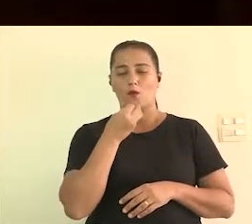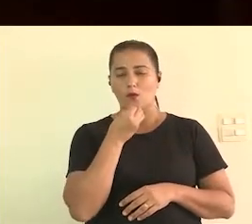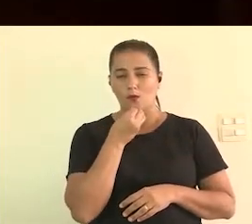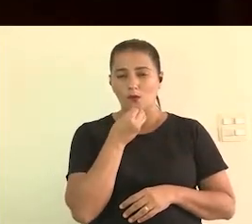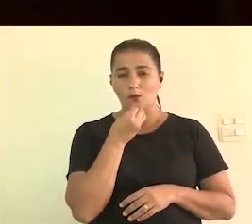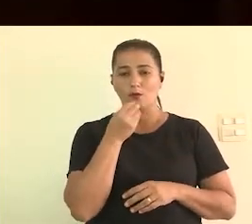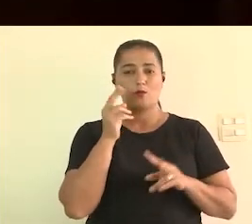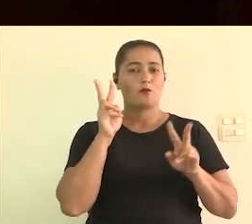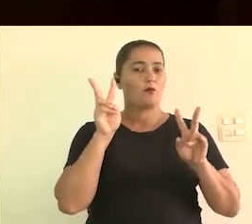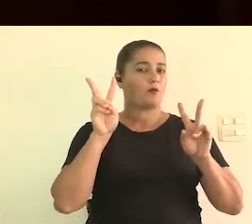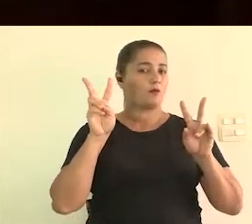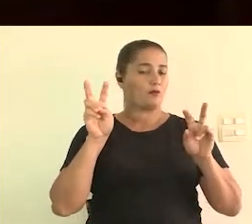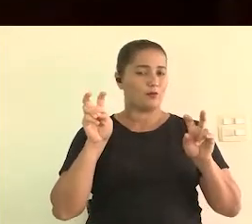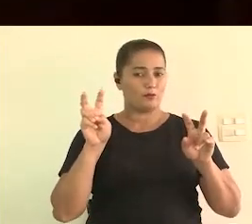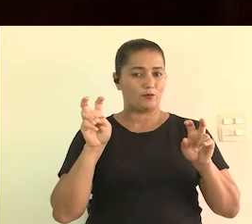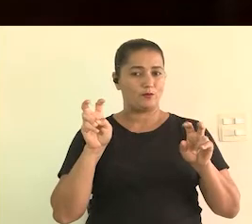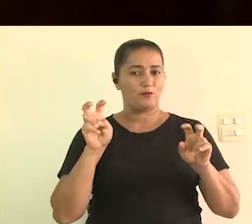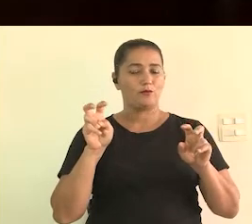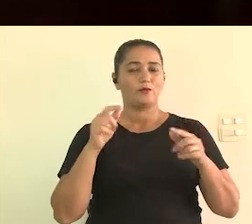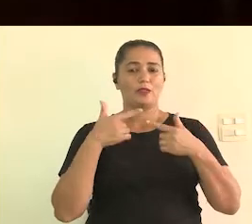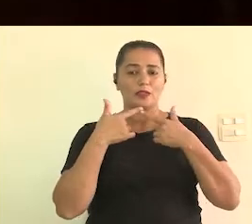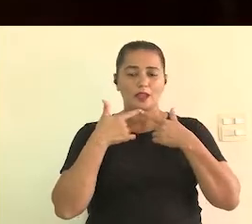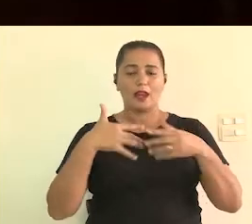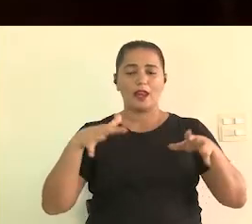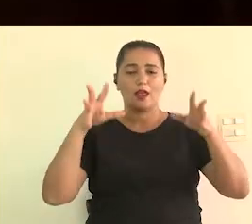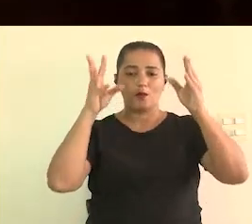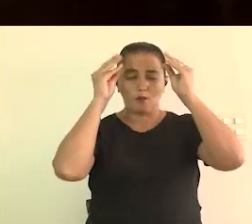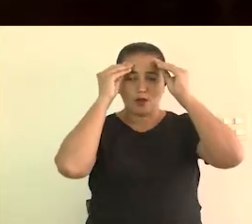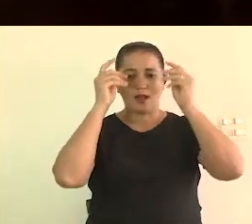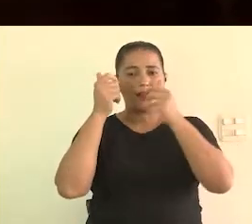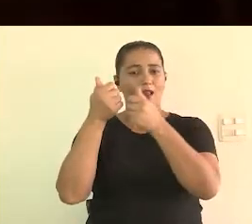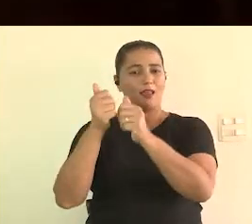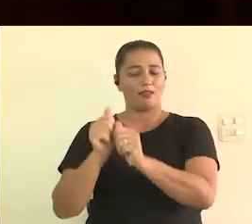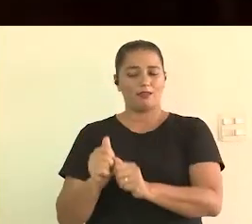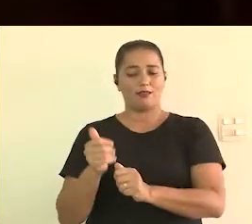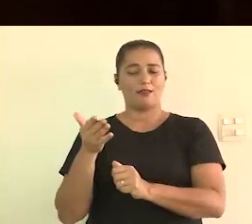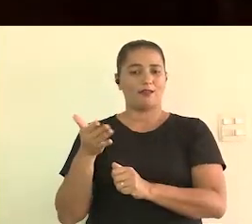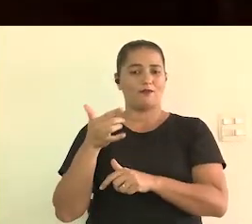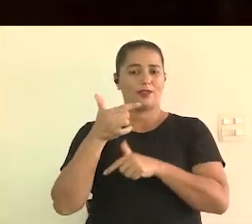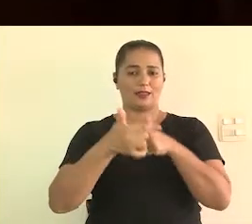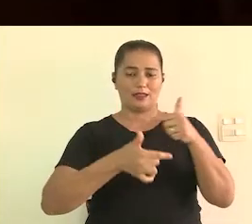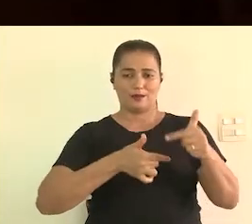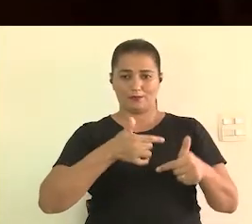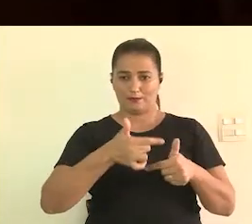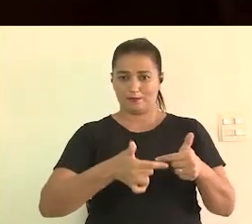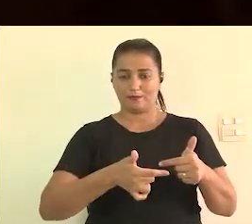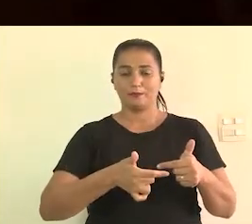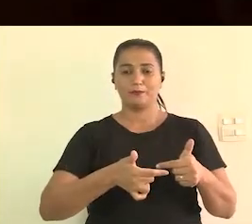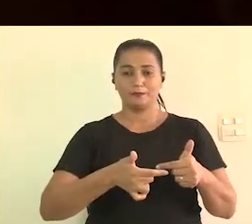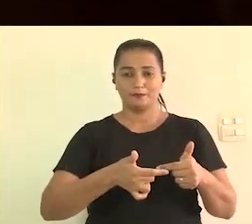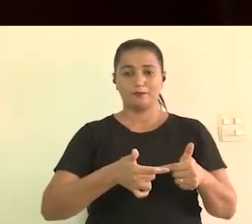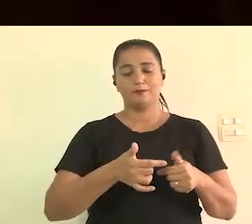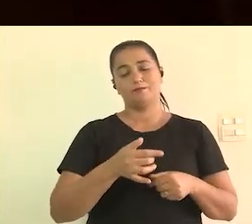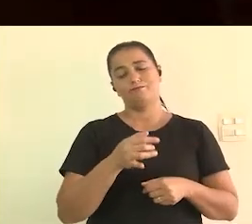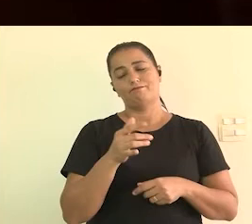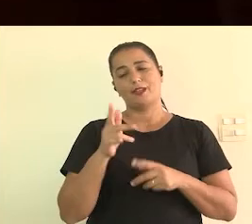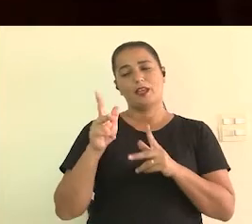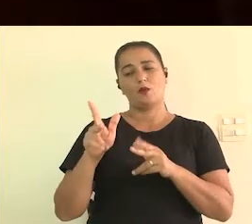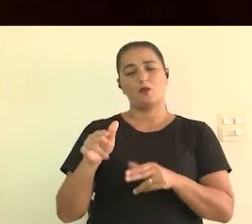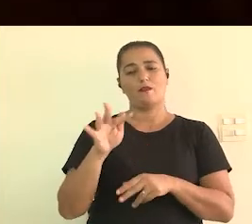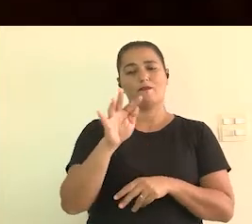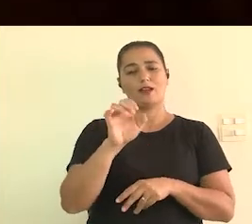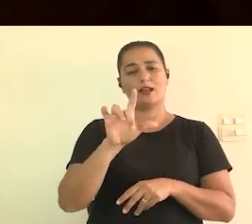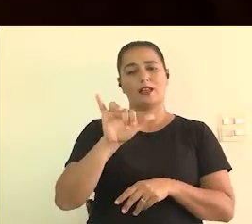sobre a linguagem artística que ela vai trabalhar como o Felipe falou